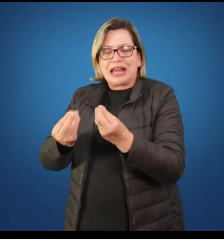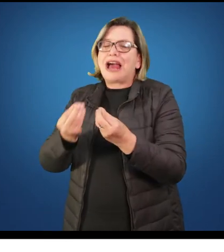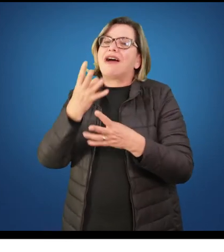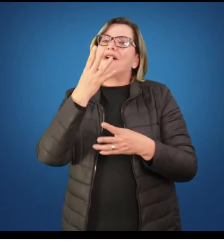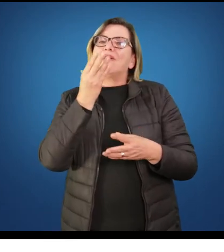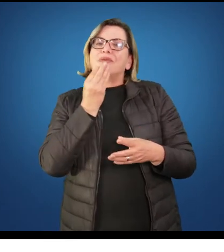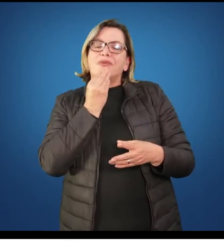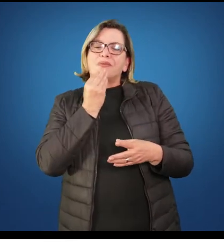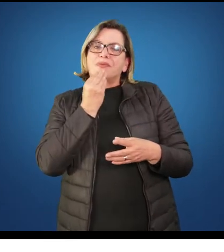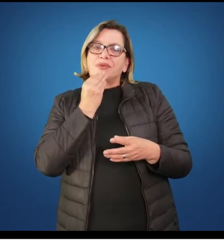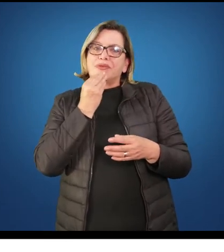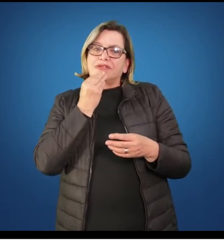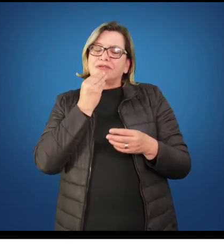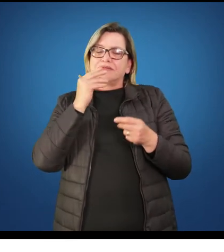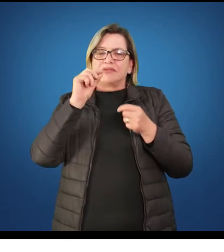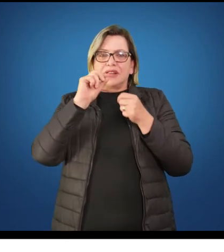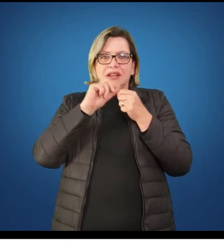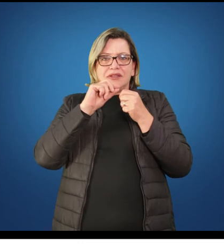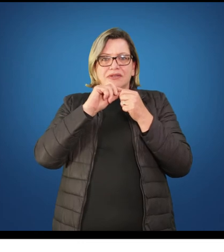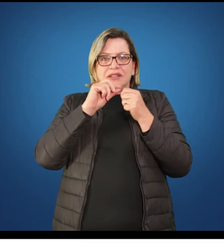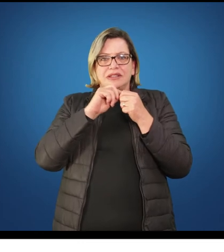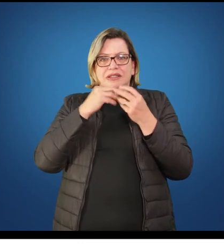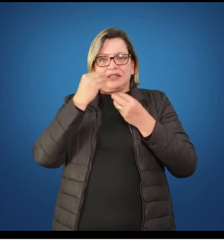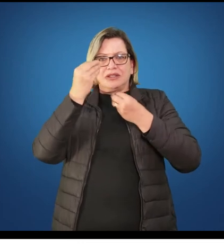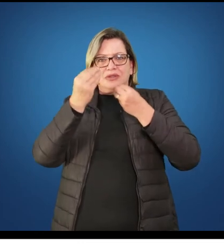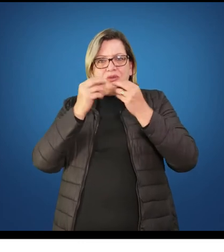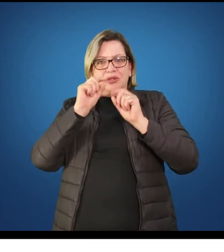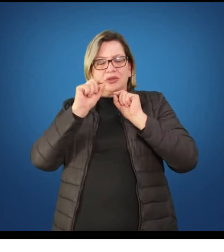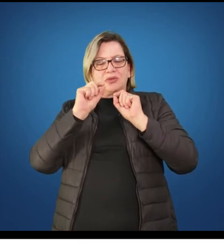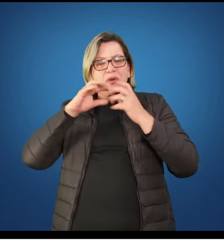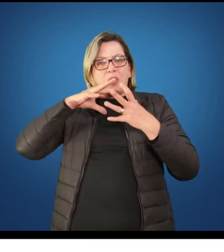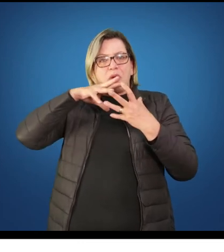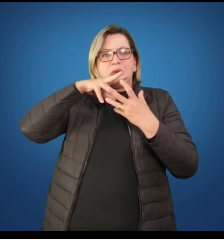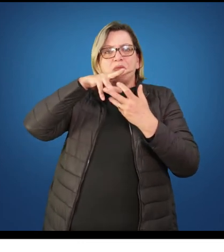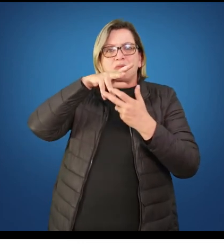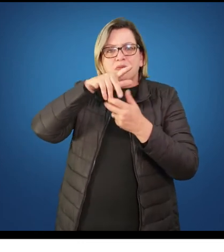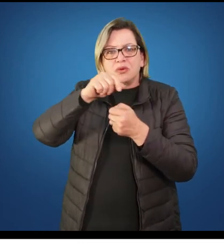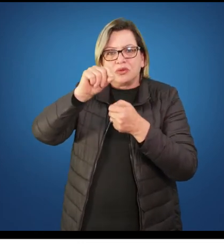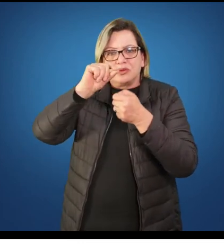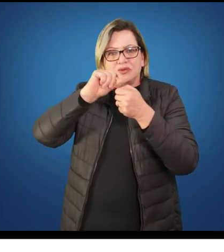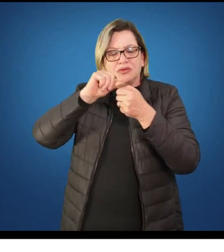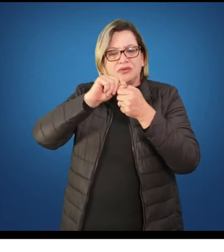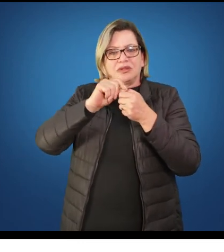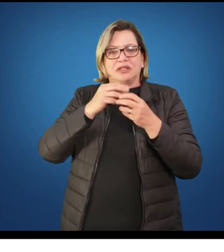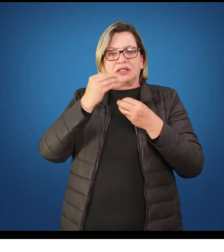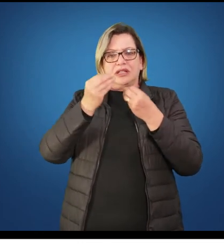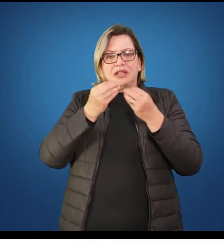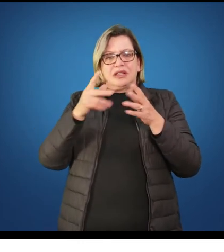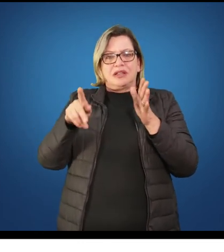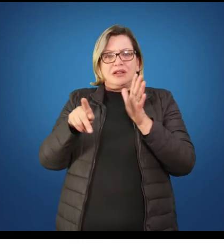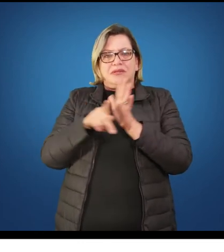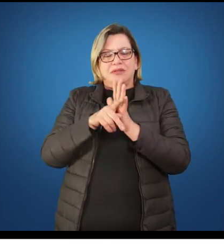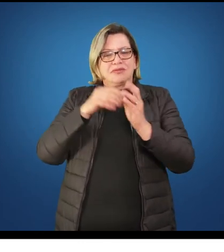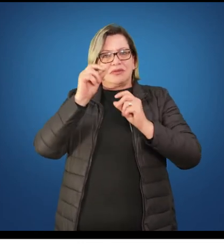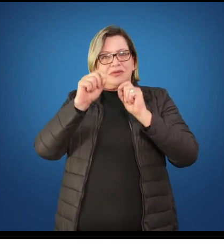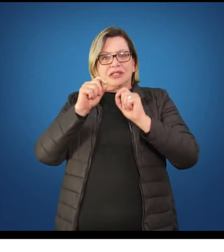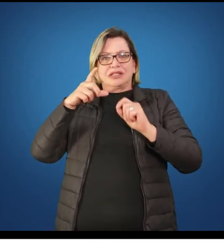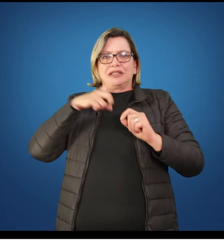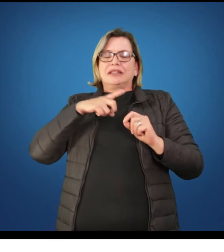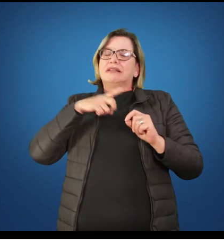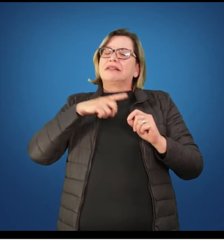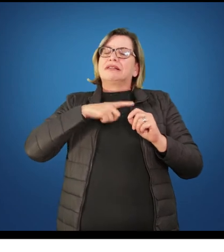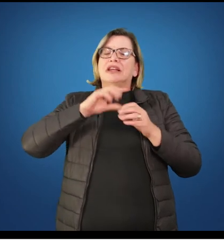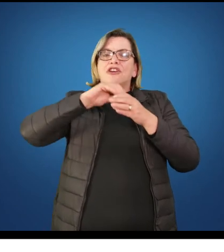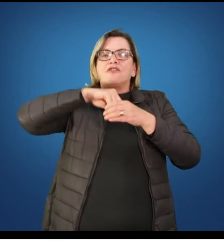categorias podem ser marcadas pela legislação brasileira, no caso do Brasil, o Estatuto da Criança e do Adolescente e o Estatuto da